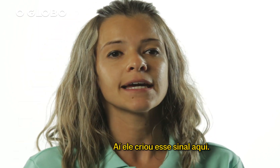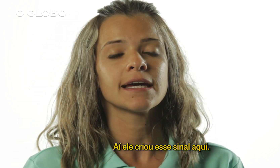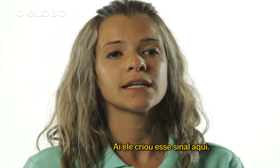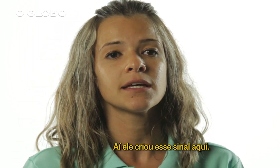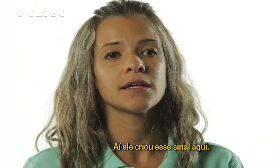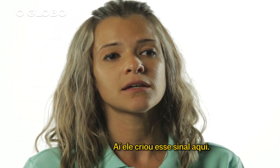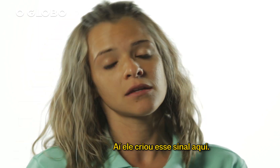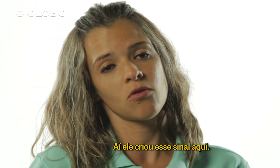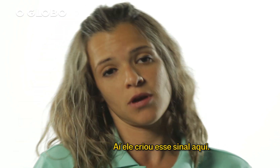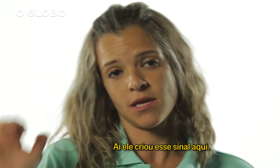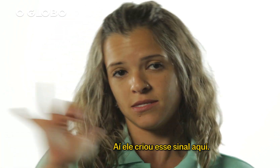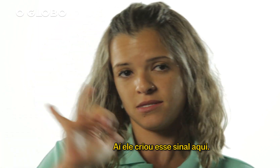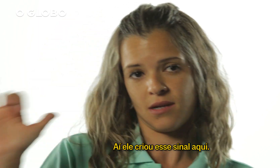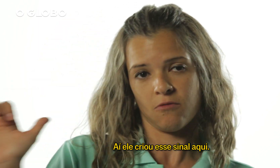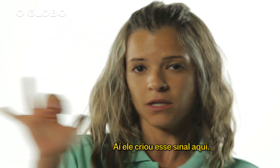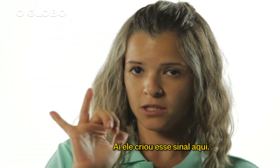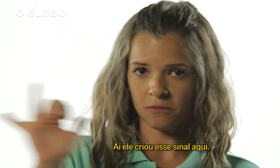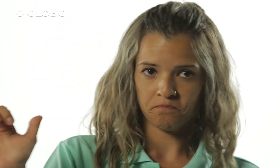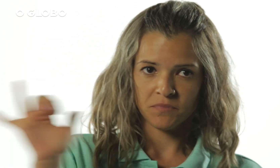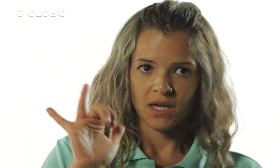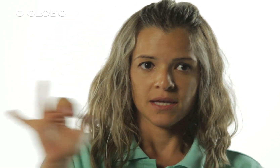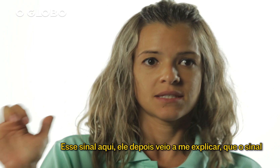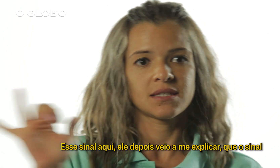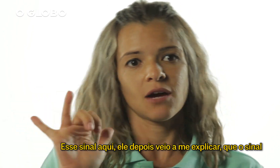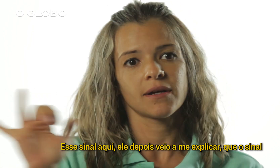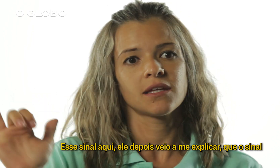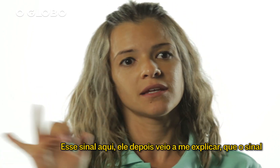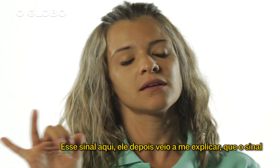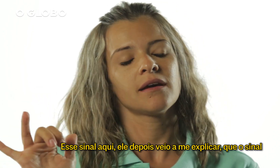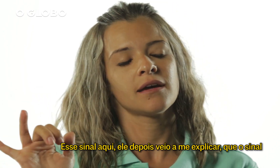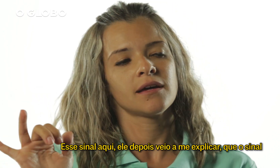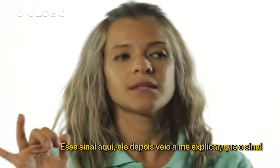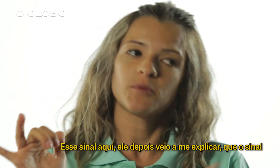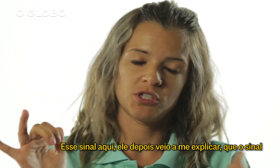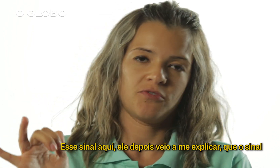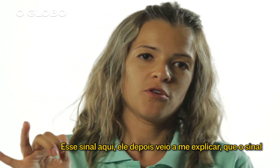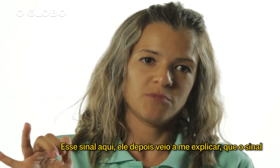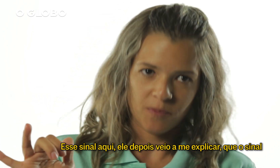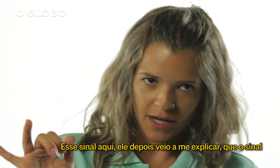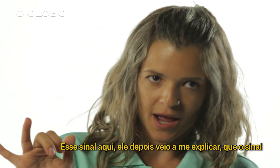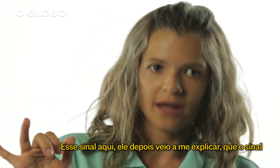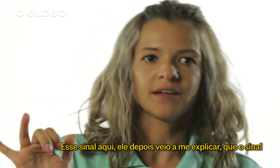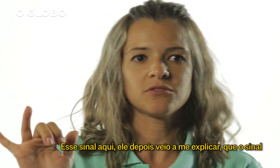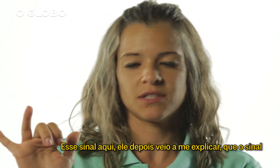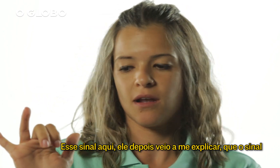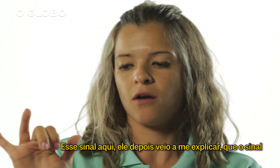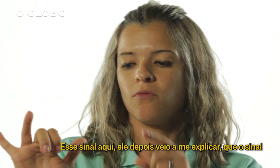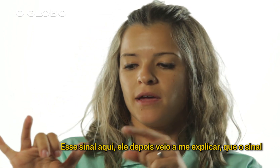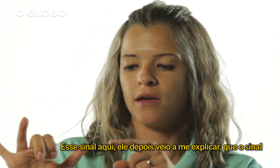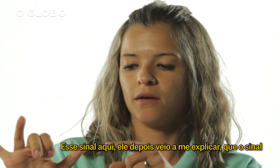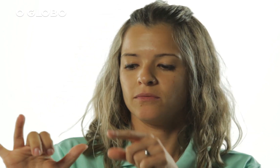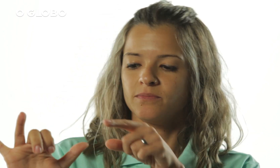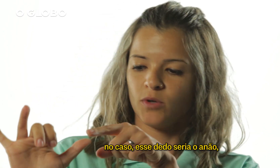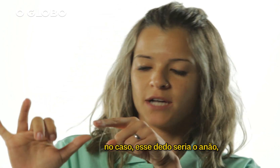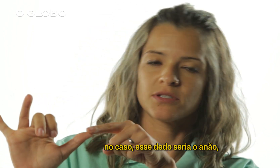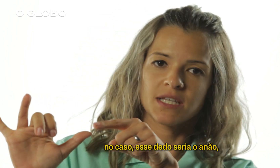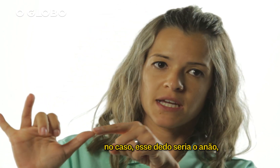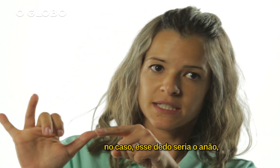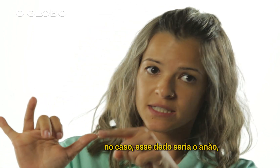ele criou esse sinal aqui. Esse sinal aqui, ele depois veio a me explicar, que o sinal, no caso, seria esse